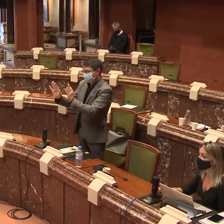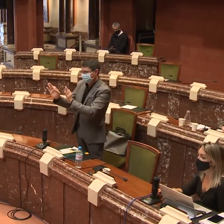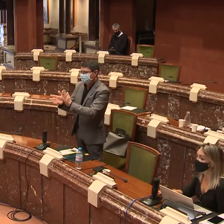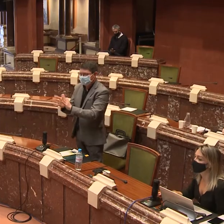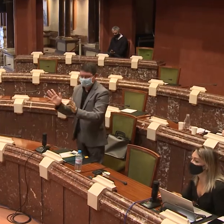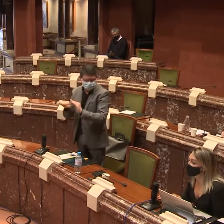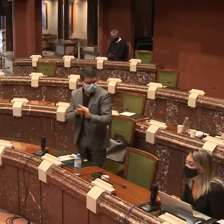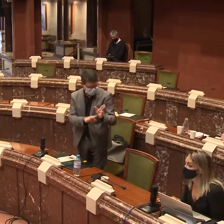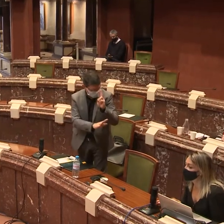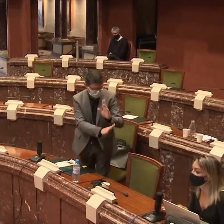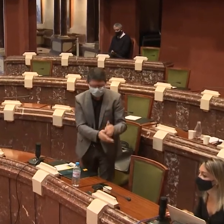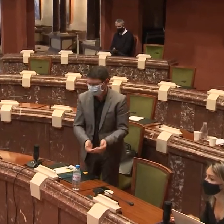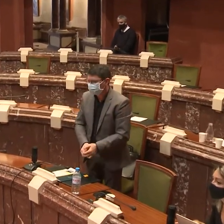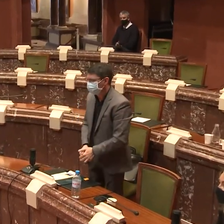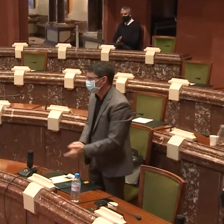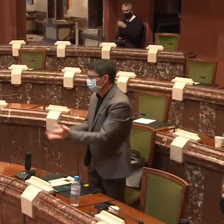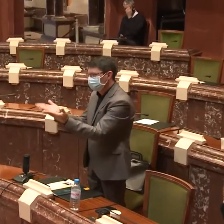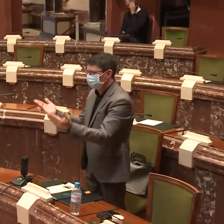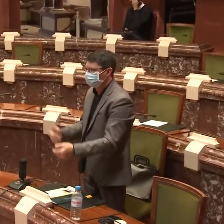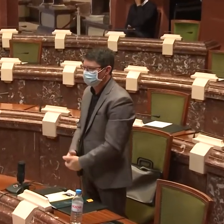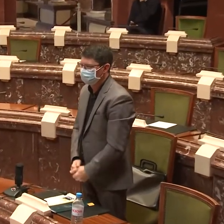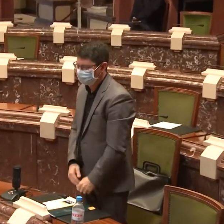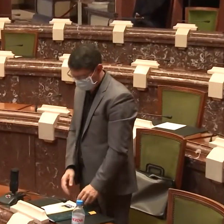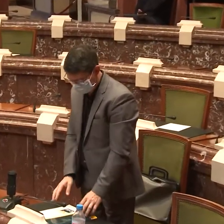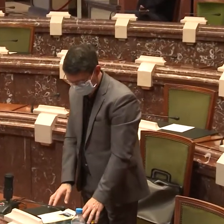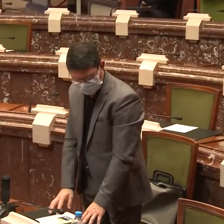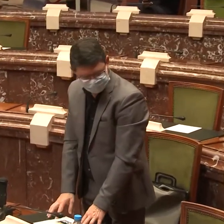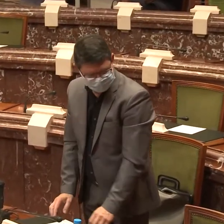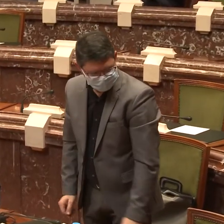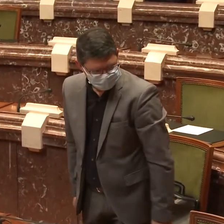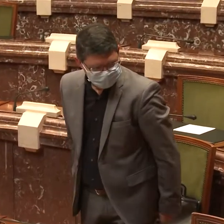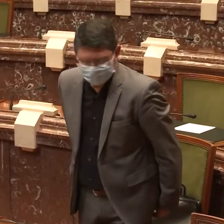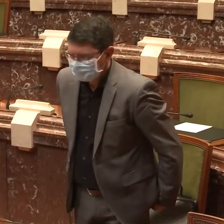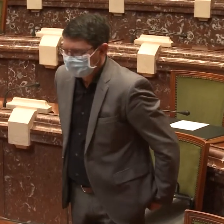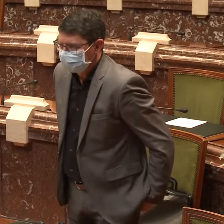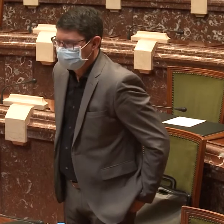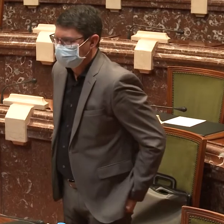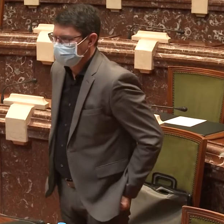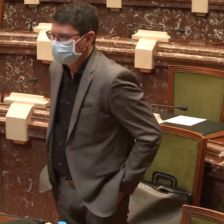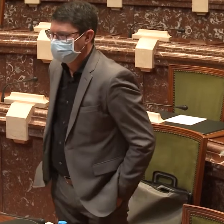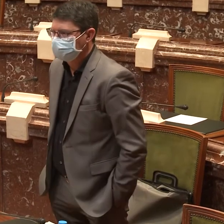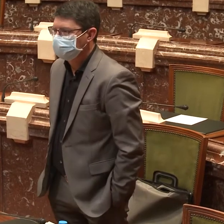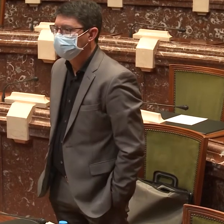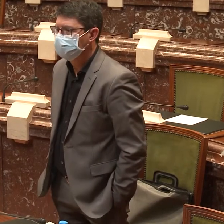Sí, ahora mismo que lo tengo en la cabeza. Sí, por favor, que lo que responda después de cada intervención.